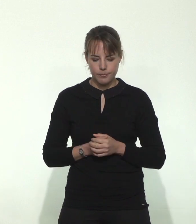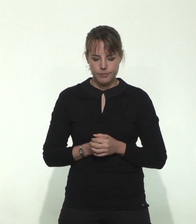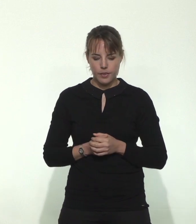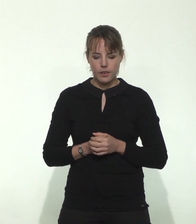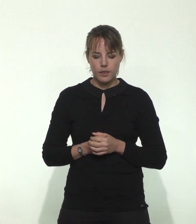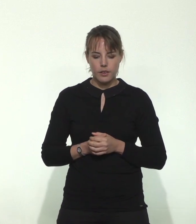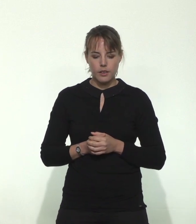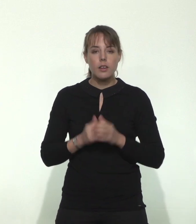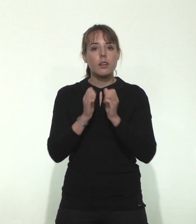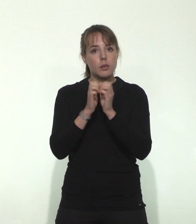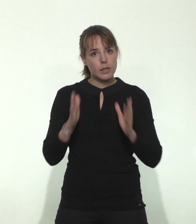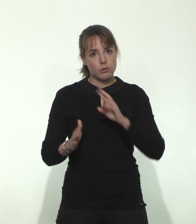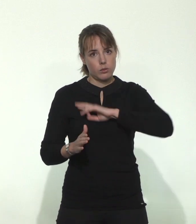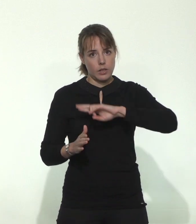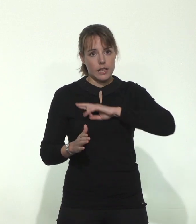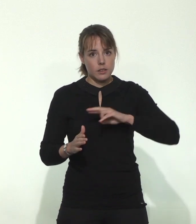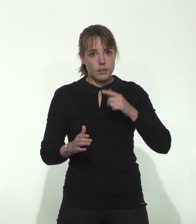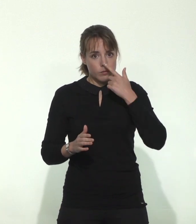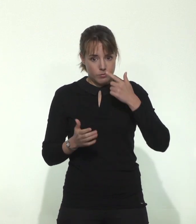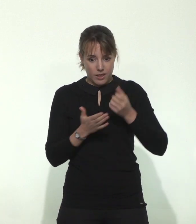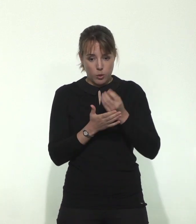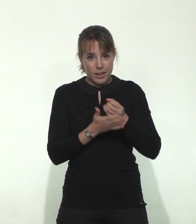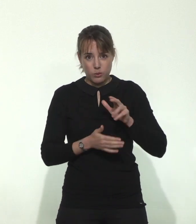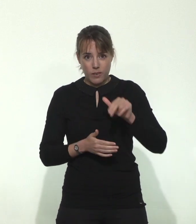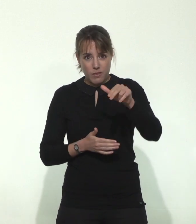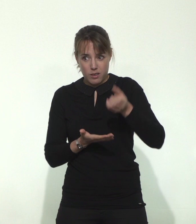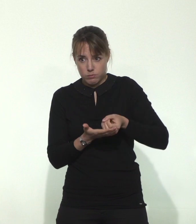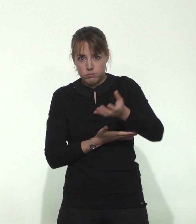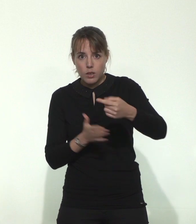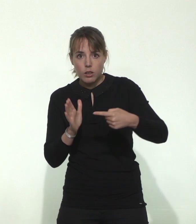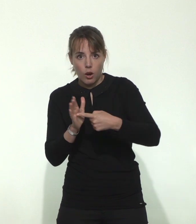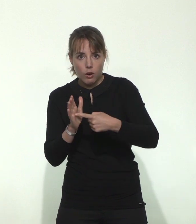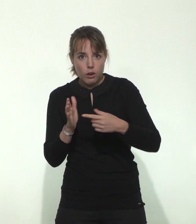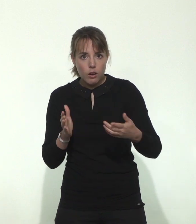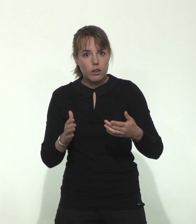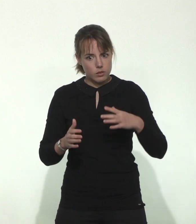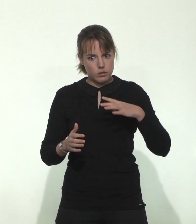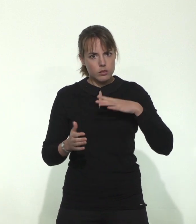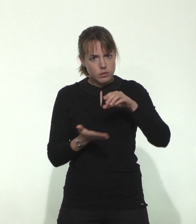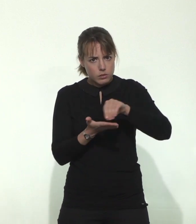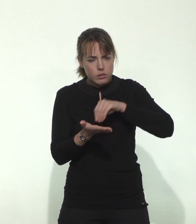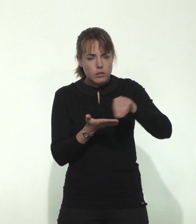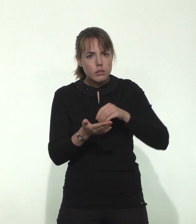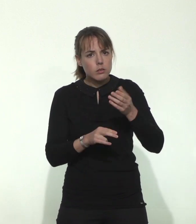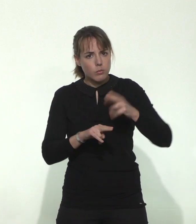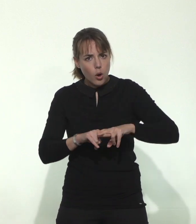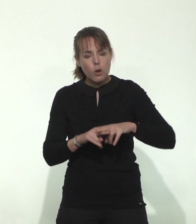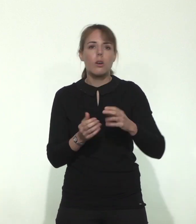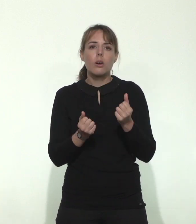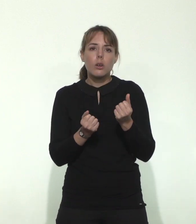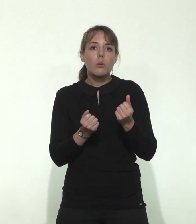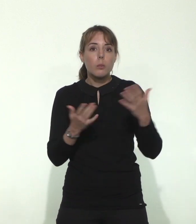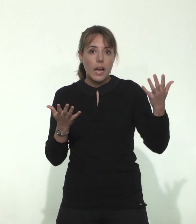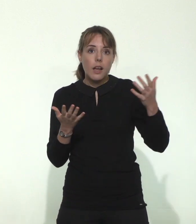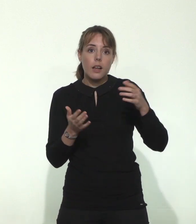'informations des EHPAD et surtout, pensez-vous tenable un des comptes quotidiens des décès et des malades en EHPAD, notamment d'effectifs pour pouvoir le faire